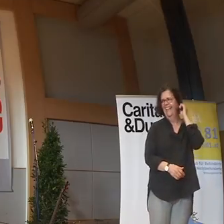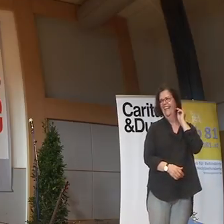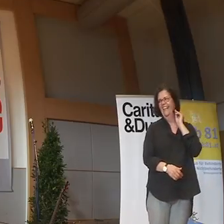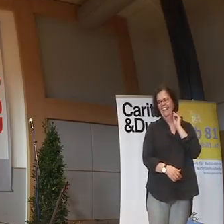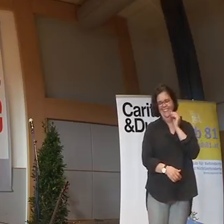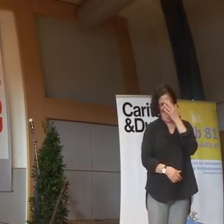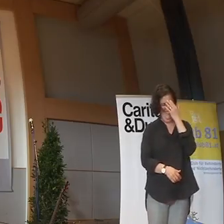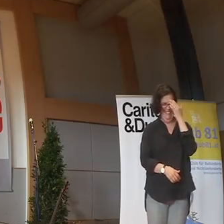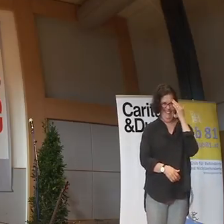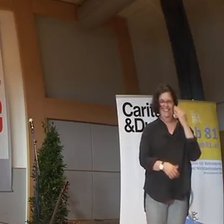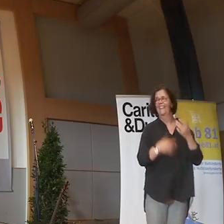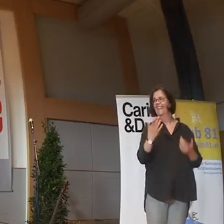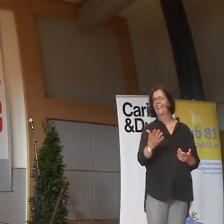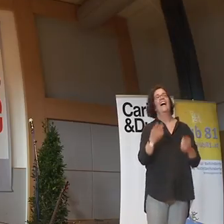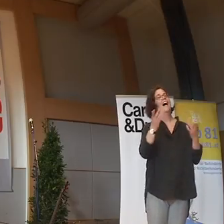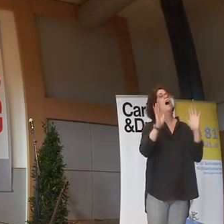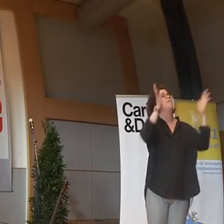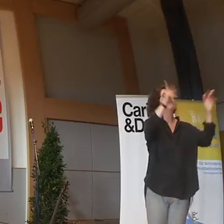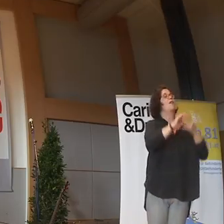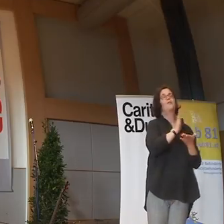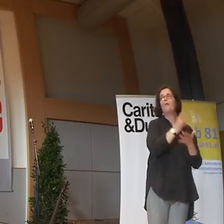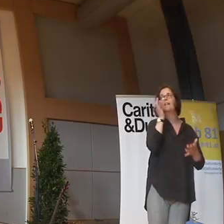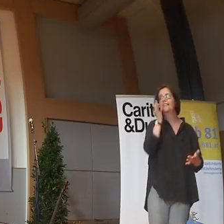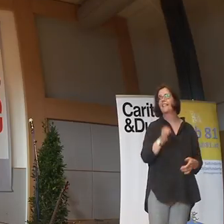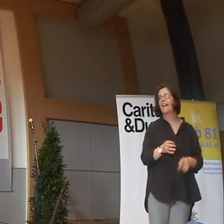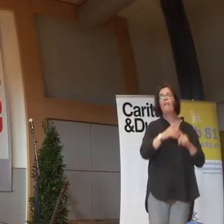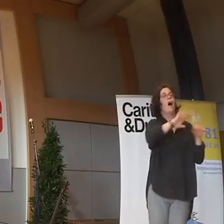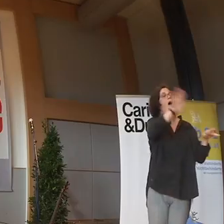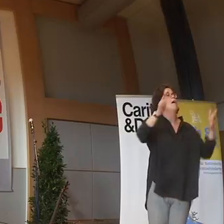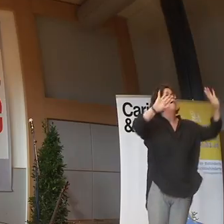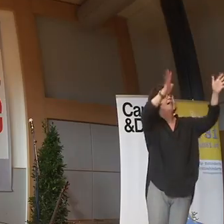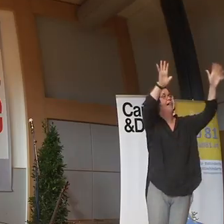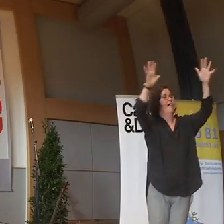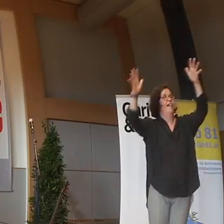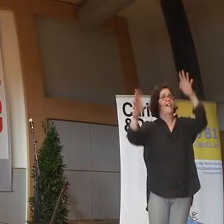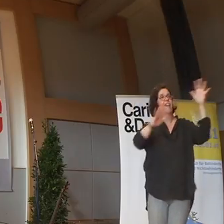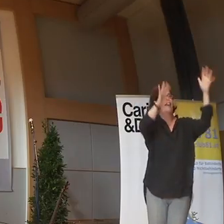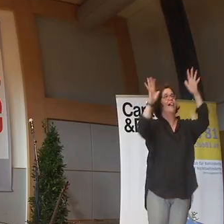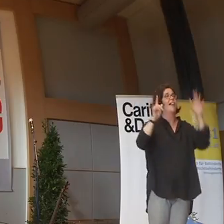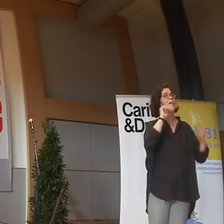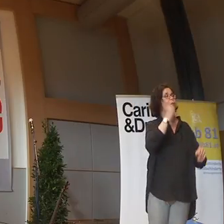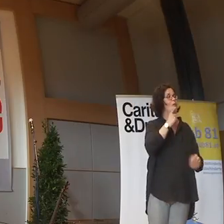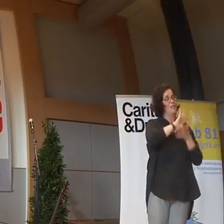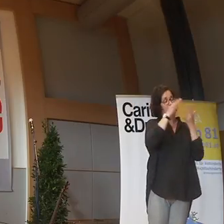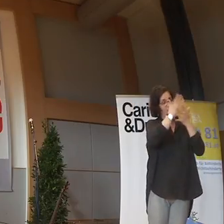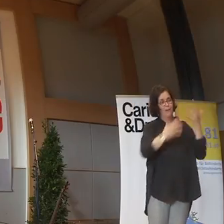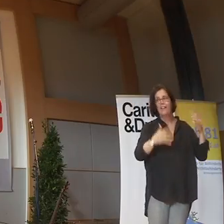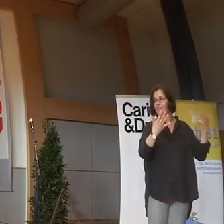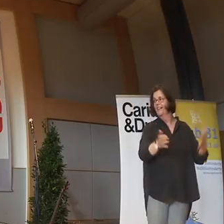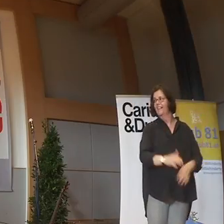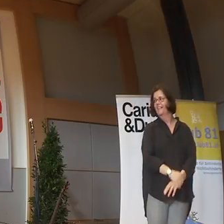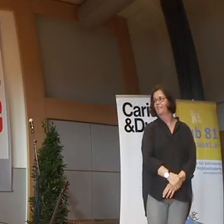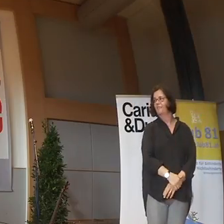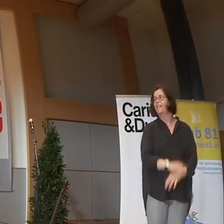Auch übrigens. Wenn Sie einen ganz correchten Applaus geben wollen. Dann machen wir das einmal alle so bitte. Das ist der Applaus an der Gebärdendolmetscherin.